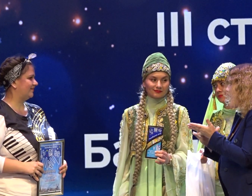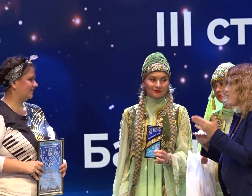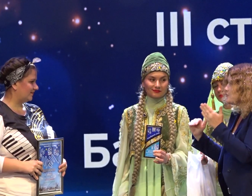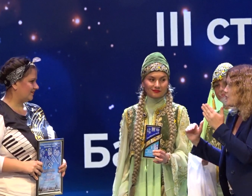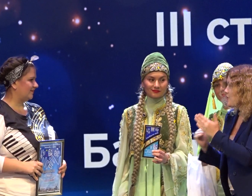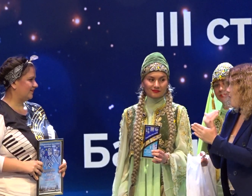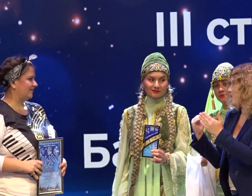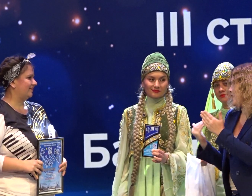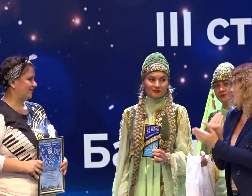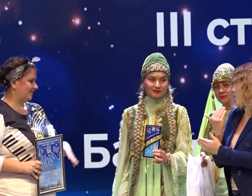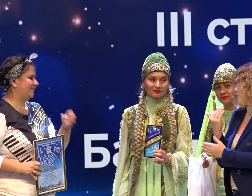Рассказы